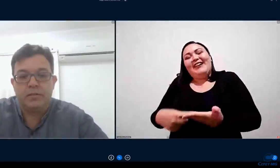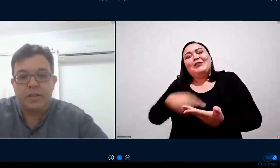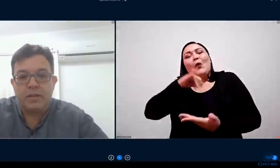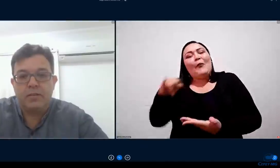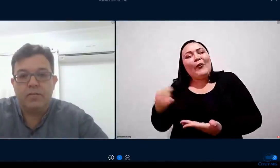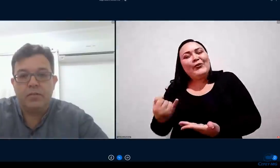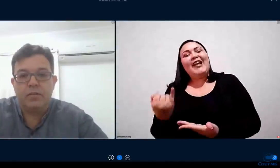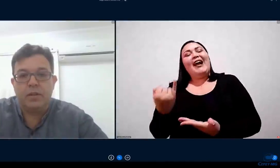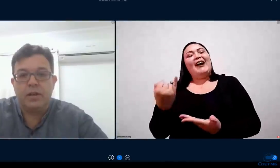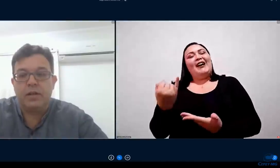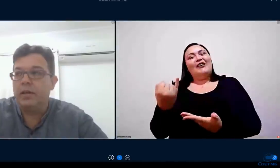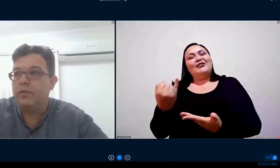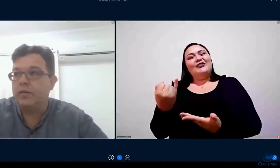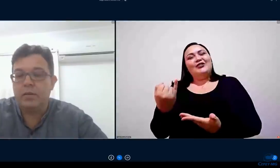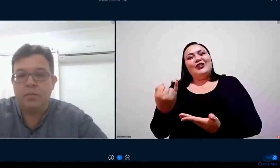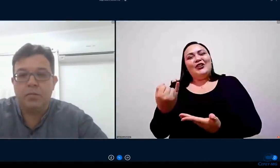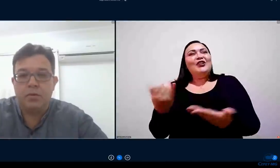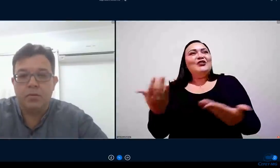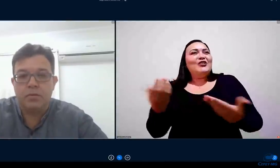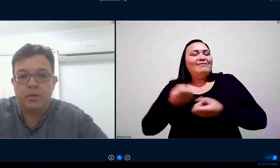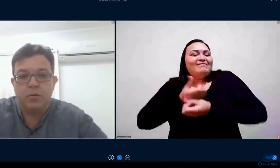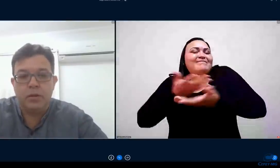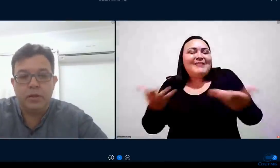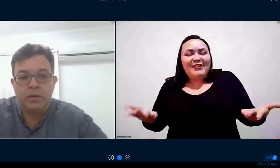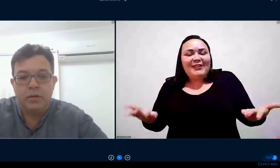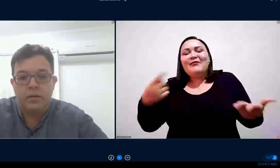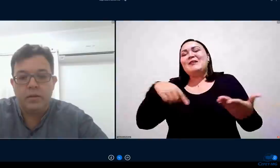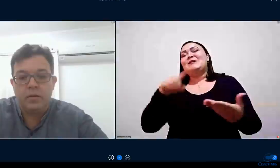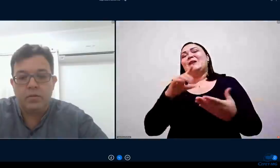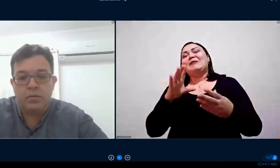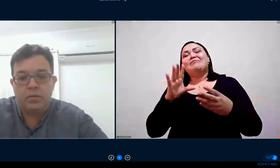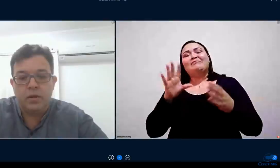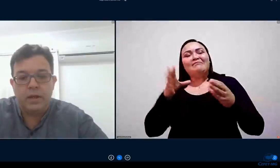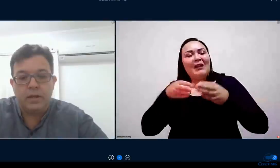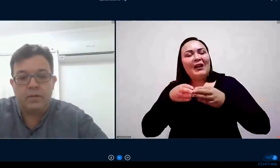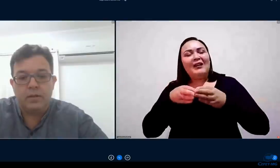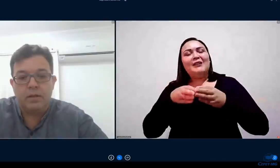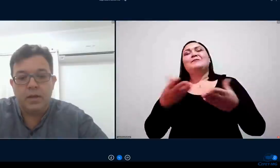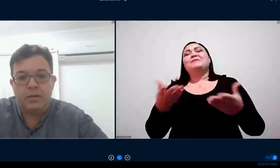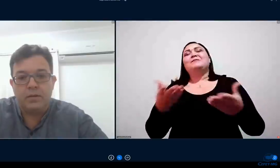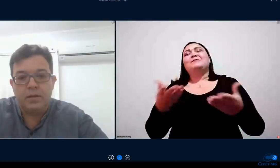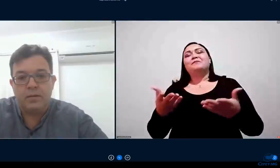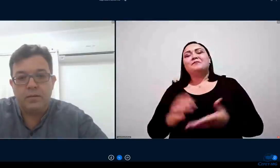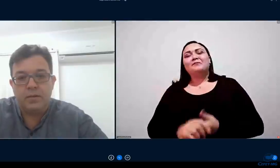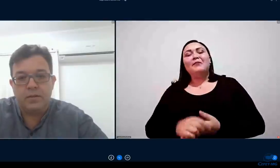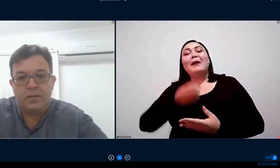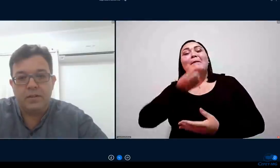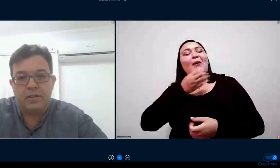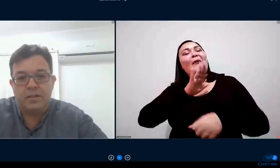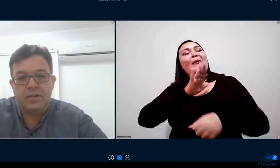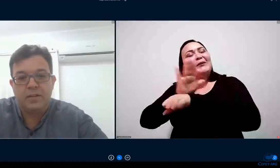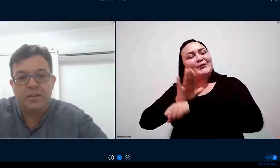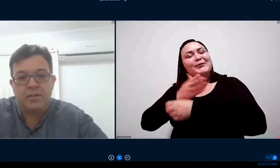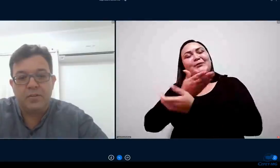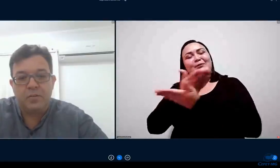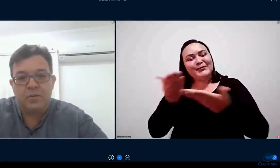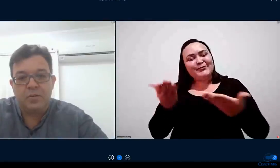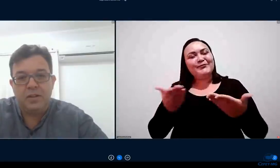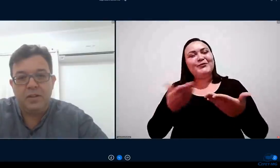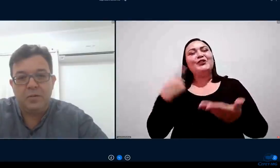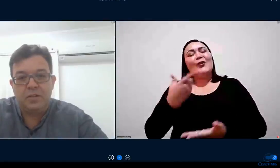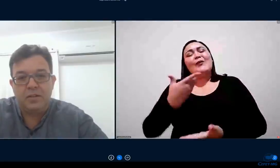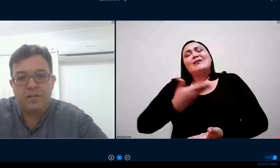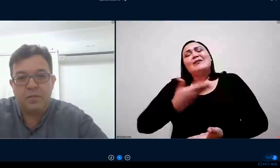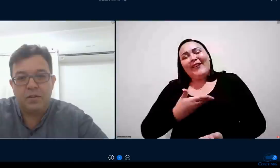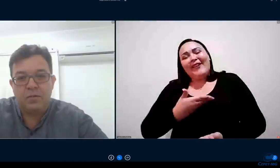está a serviço da rede é sempre bom contribuir com os colegas ainda mais nós aqui que somos